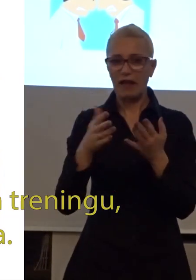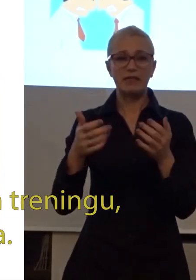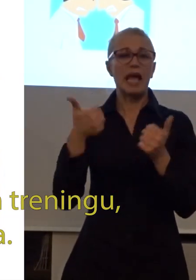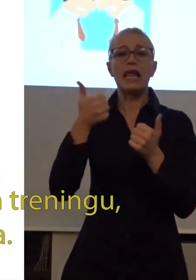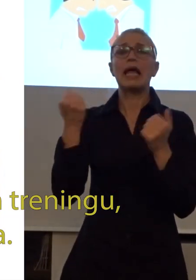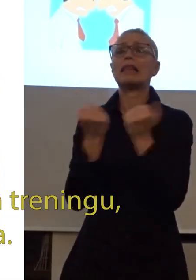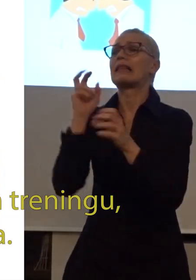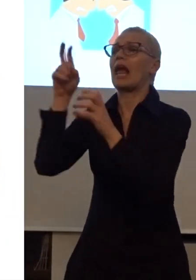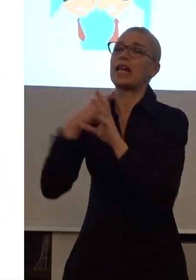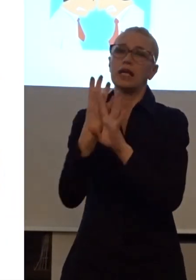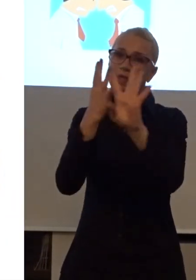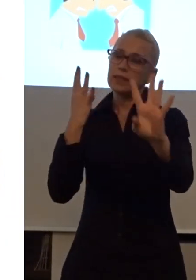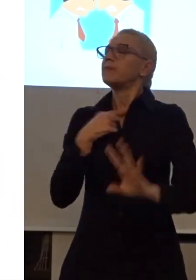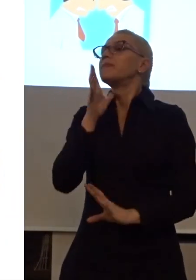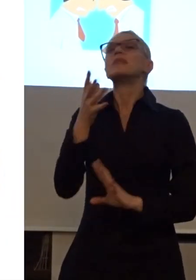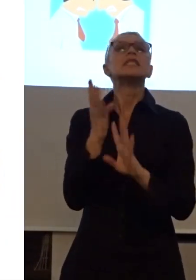treningu na kraju krajeva.